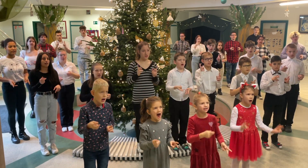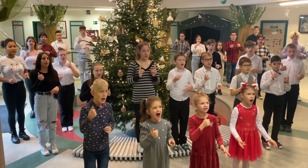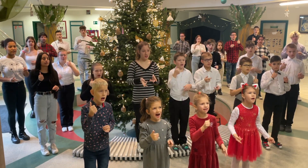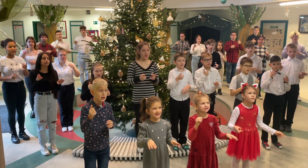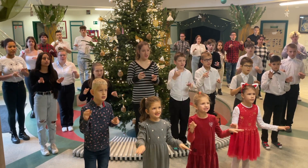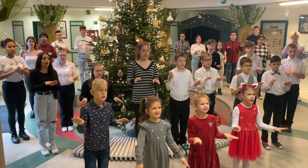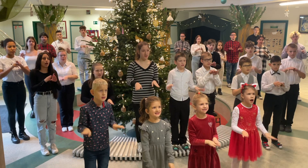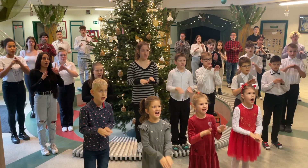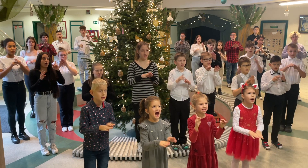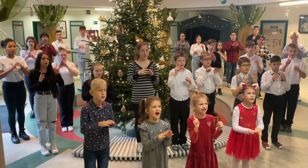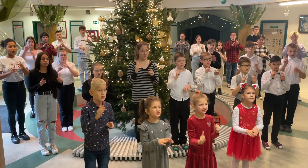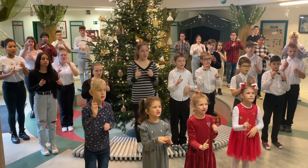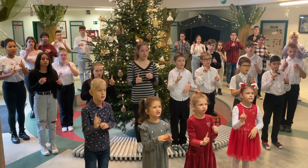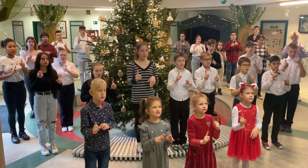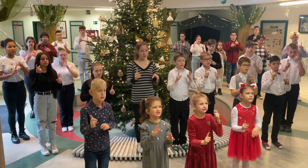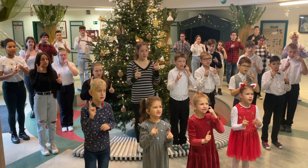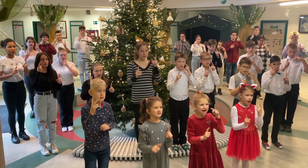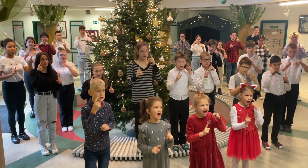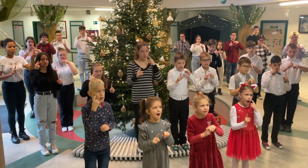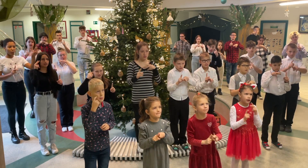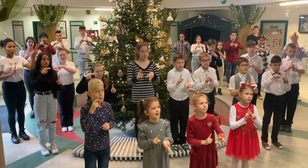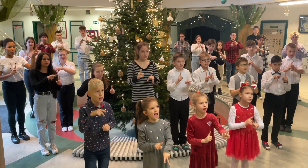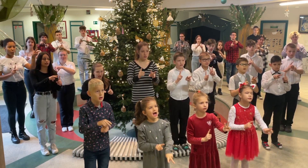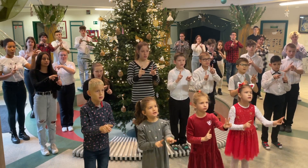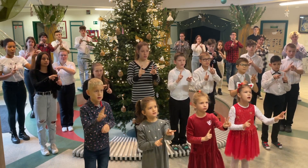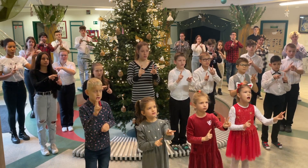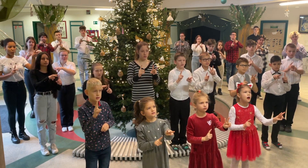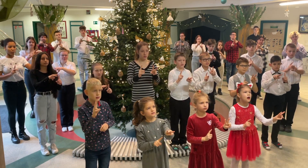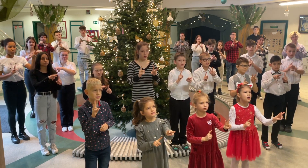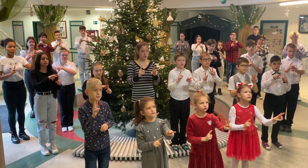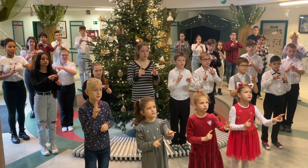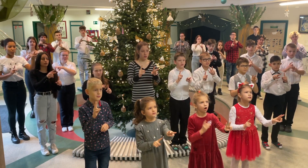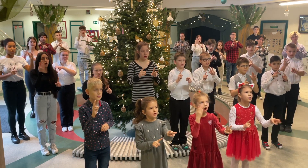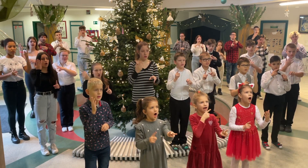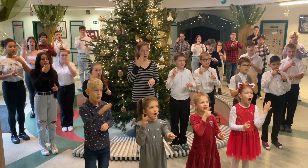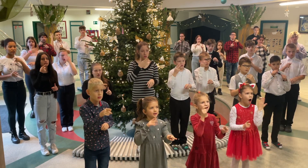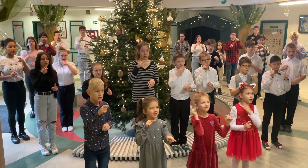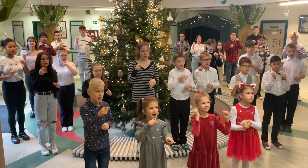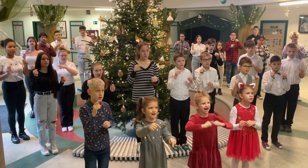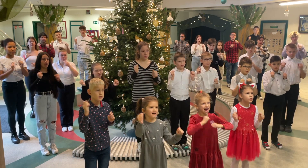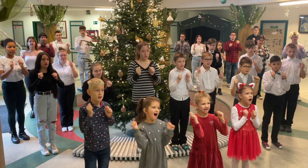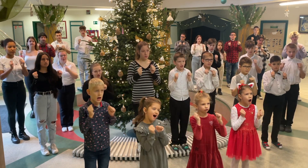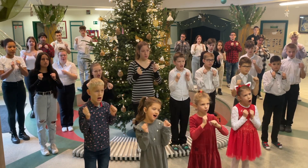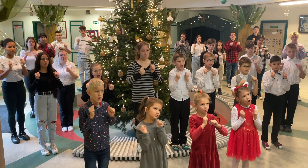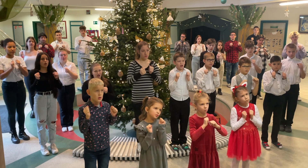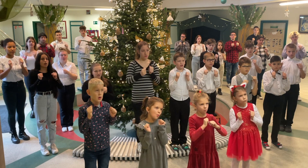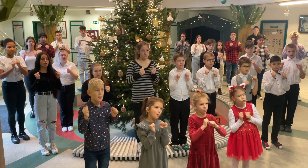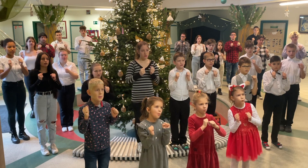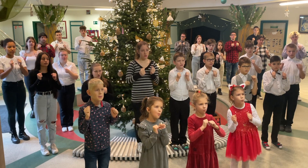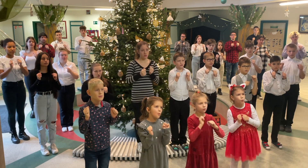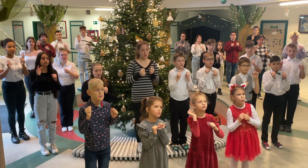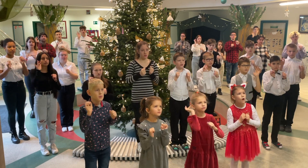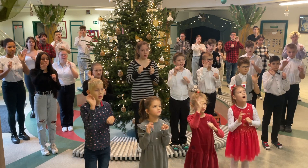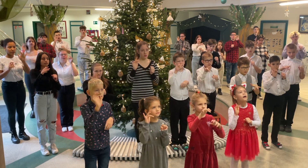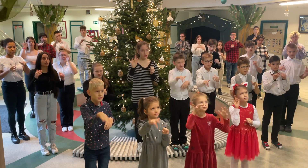társ ki a szemedet látván, felkarol, és